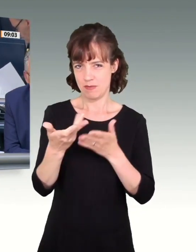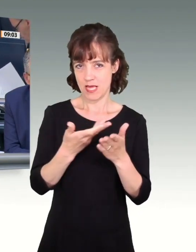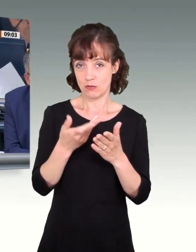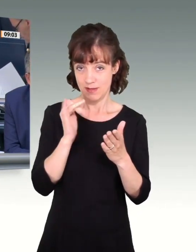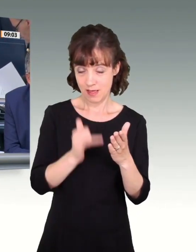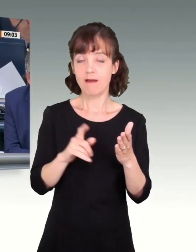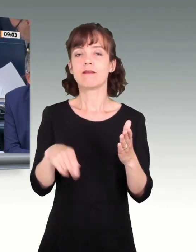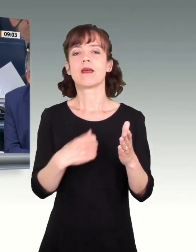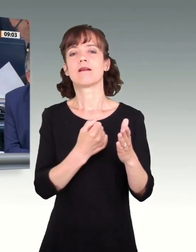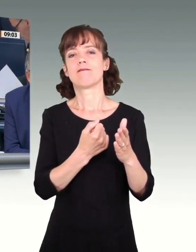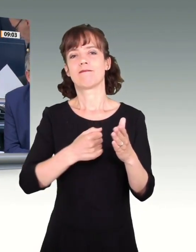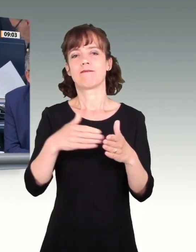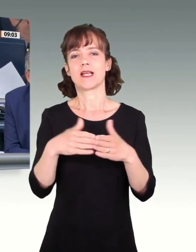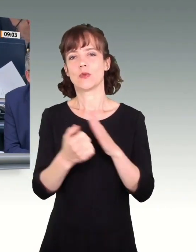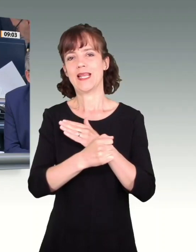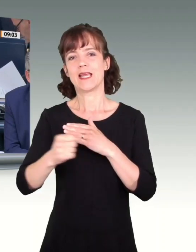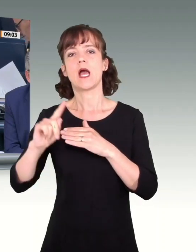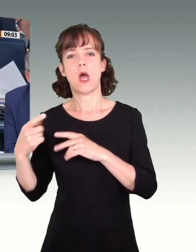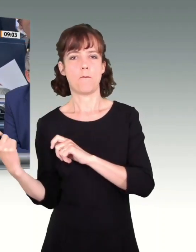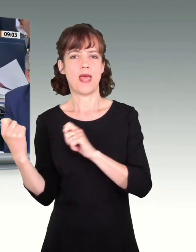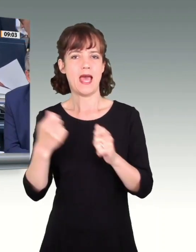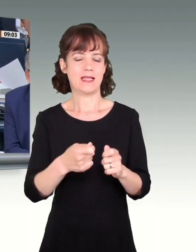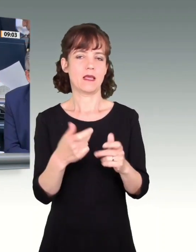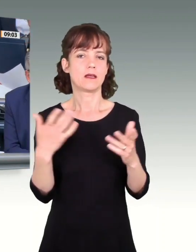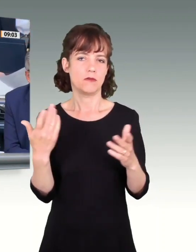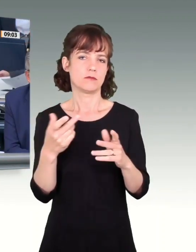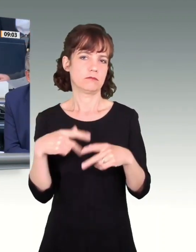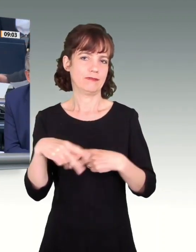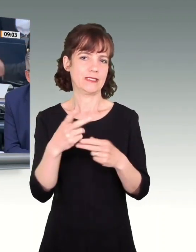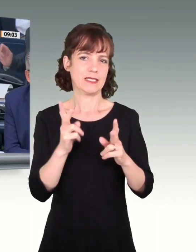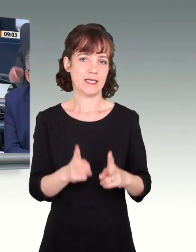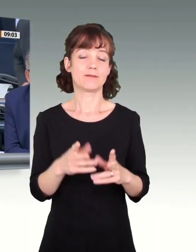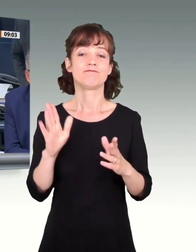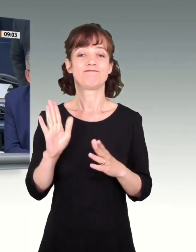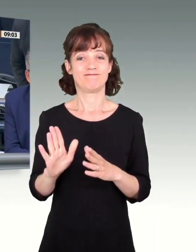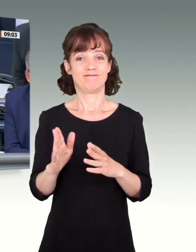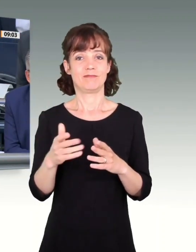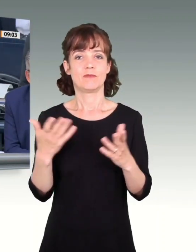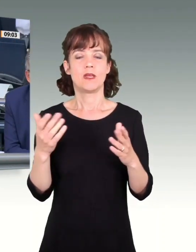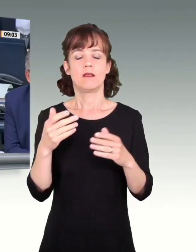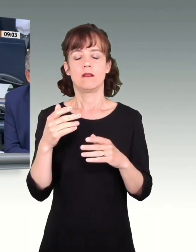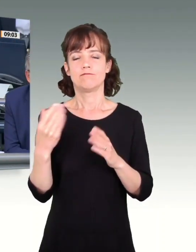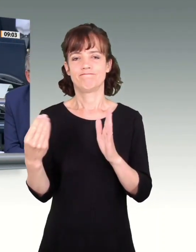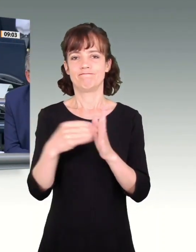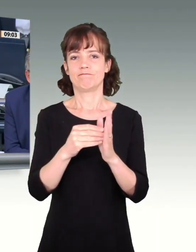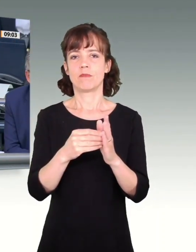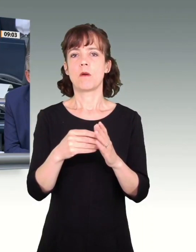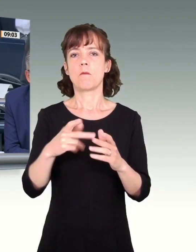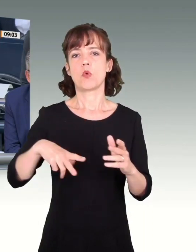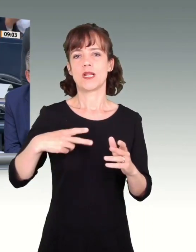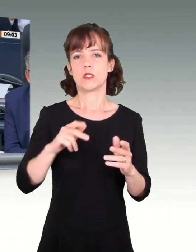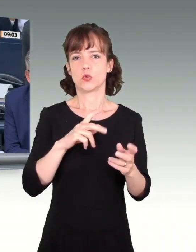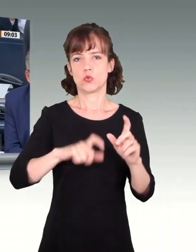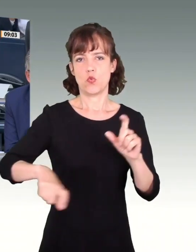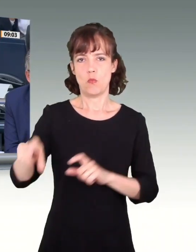ebenfalls fristgerecht beantragt, die Tagesordnung um den Antrag ihrer Fraktion zum Thema Abschaffung der Modernisierungsumlage